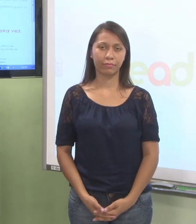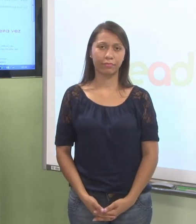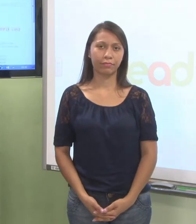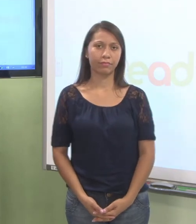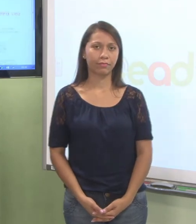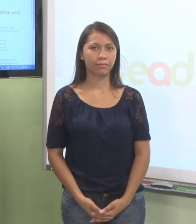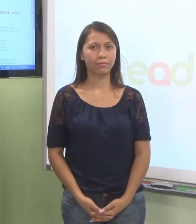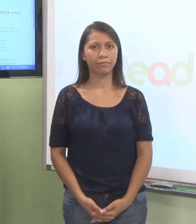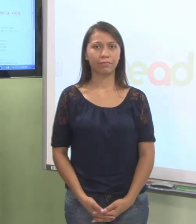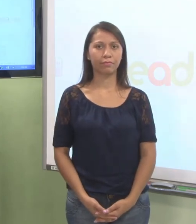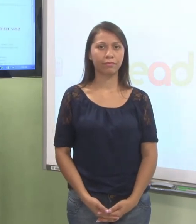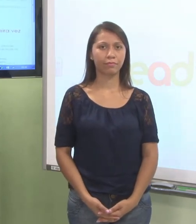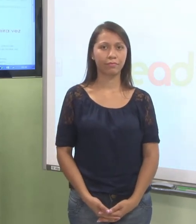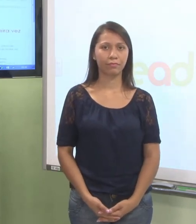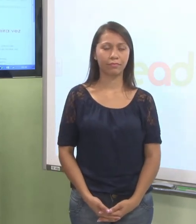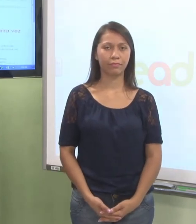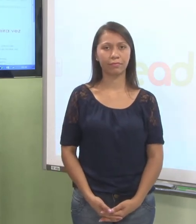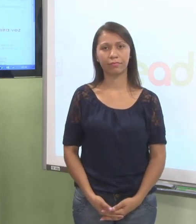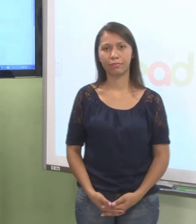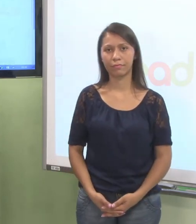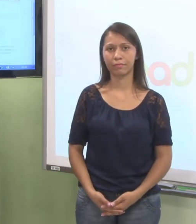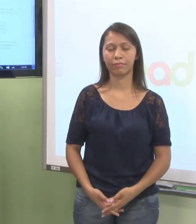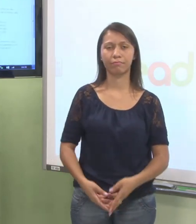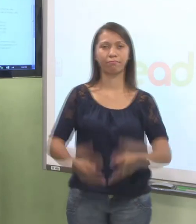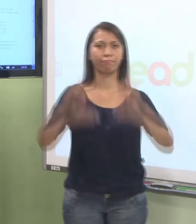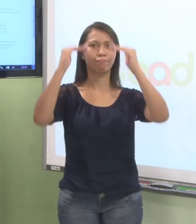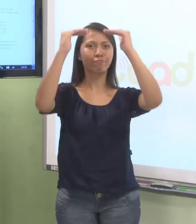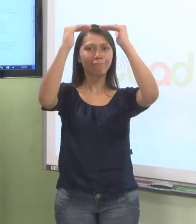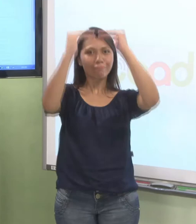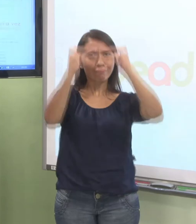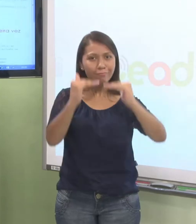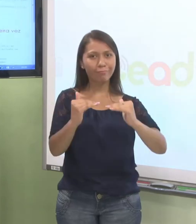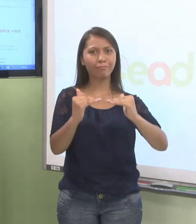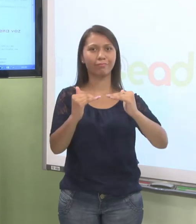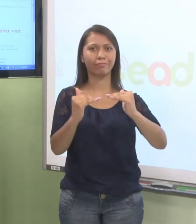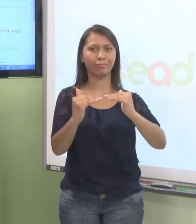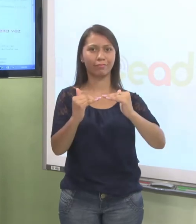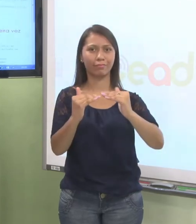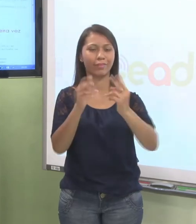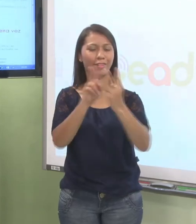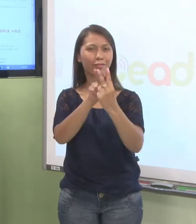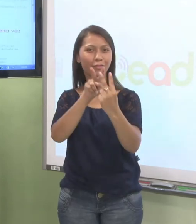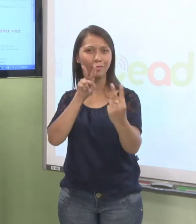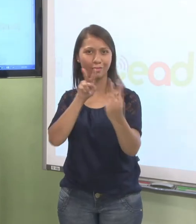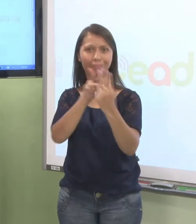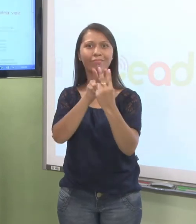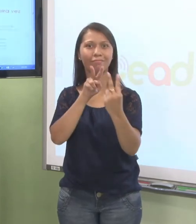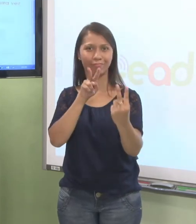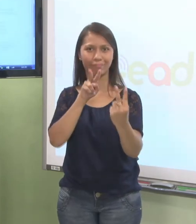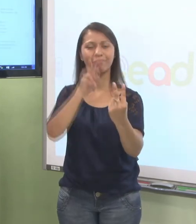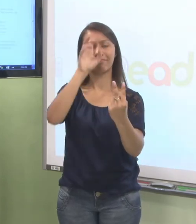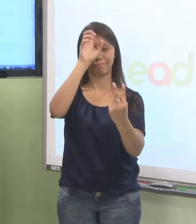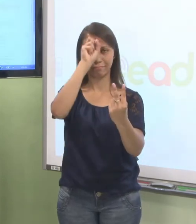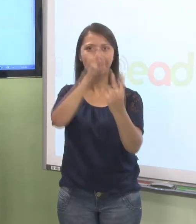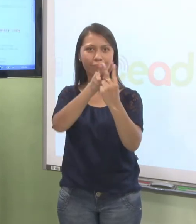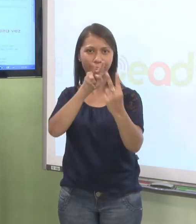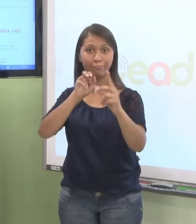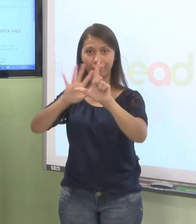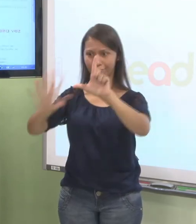Essa aqui é a página do nosso ambiente virtual de aprendizagem, que eu tinha citado no início do vídeo. Então, como é que